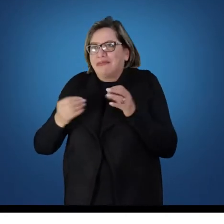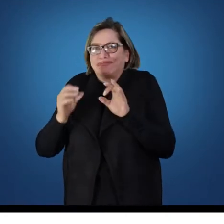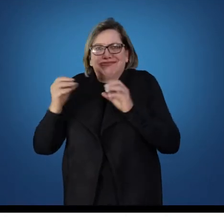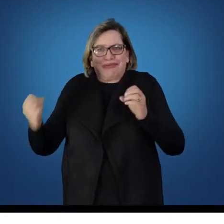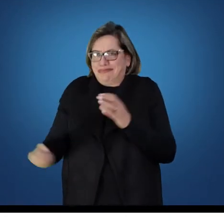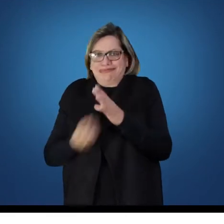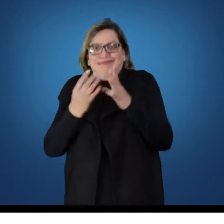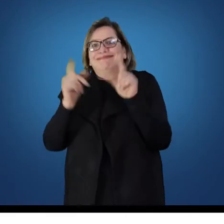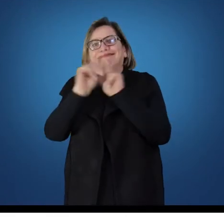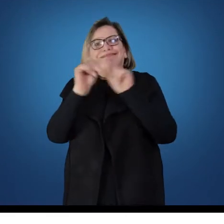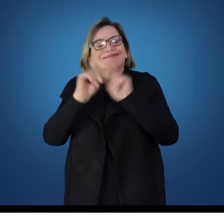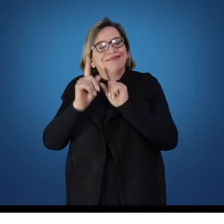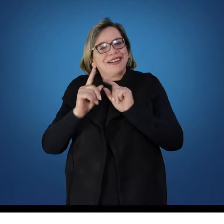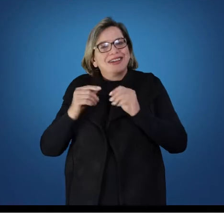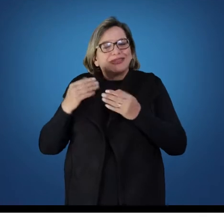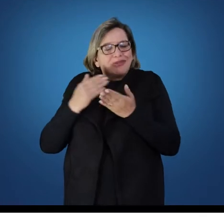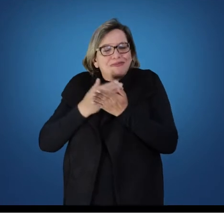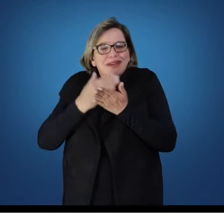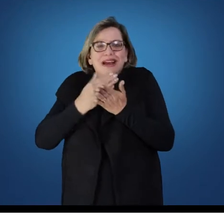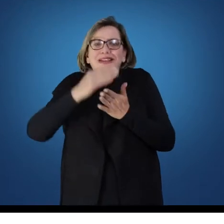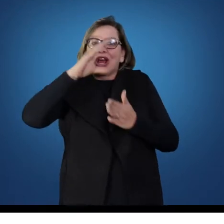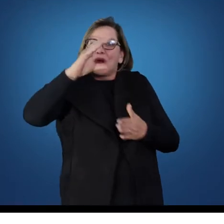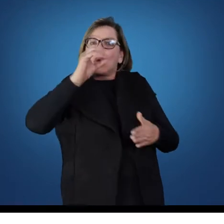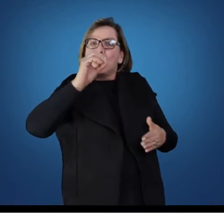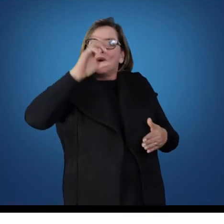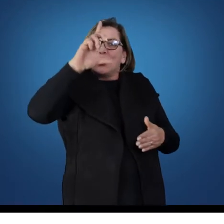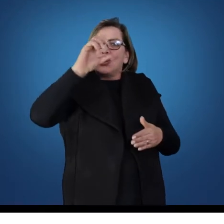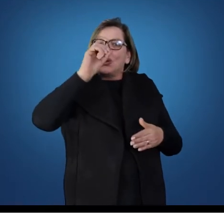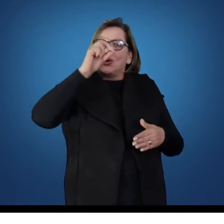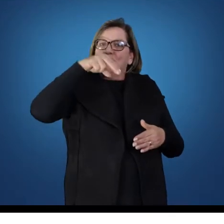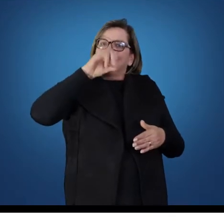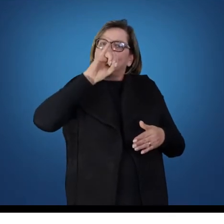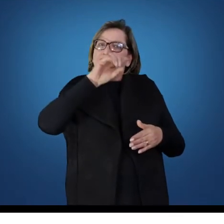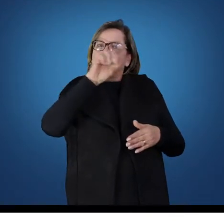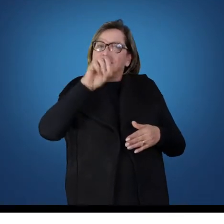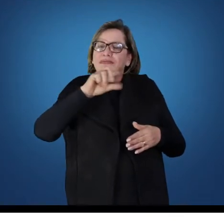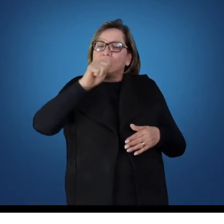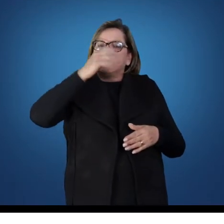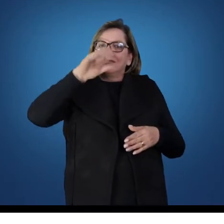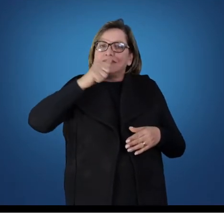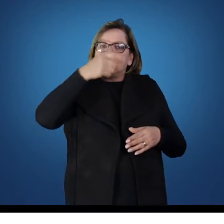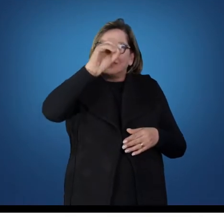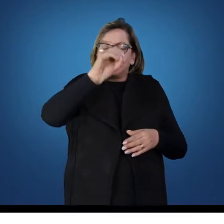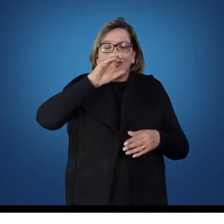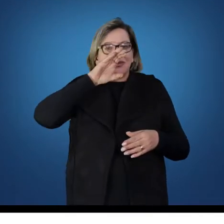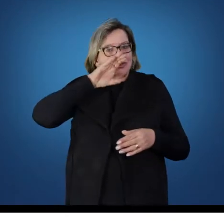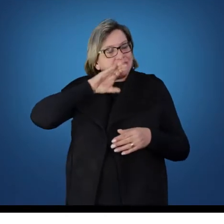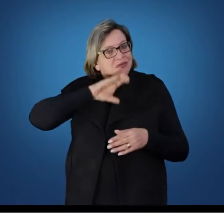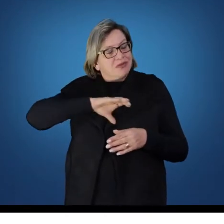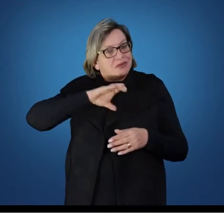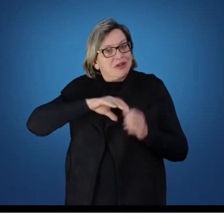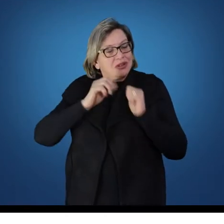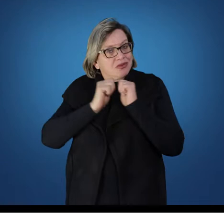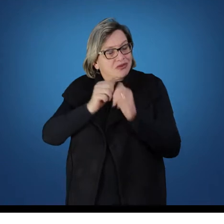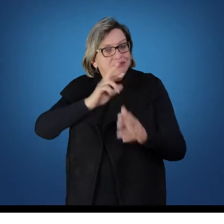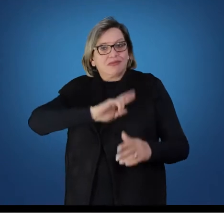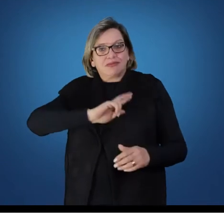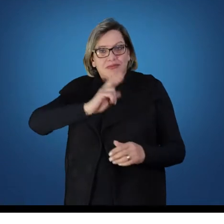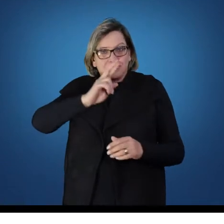A partir da colonização do Brasil, os portugueses, através da Companhia de Jesus, já trazem, então, um sistema educacional,